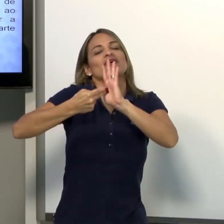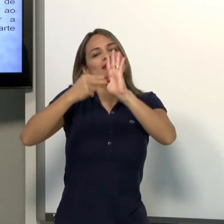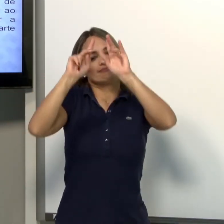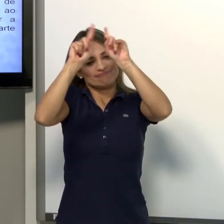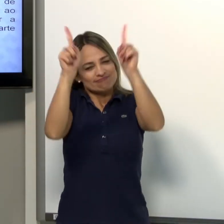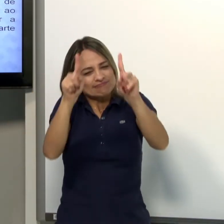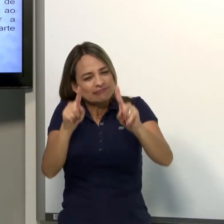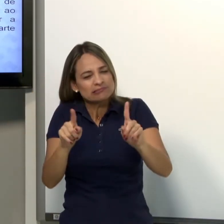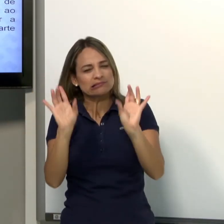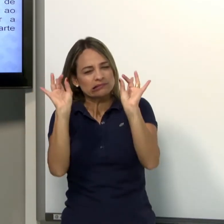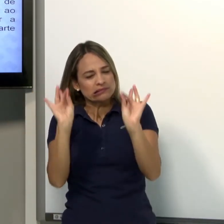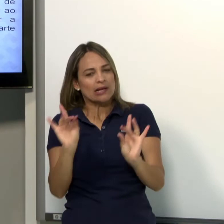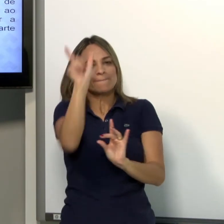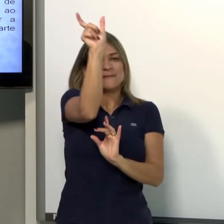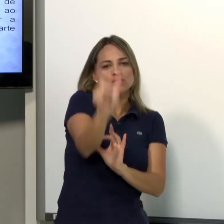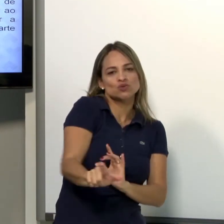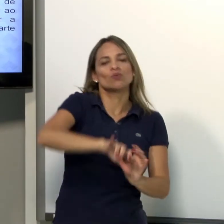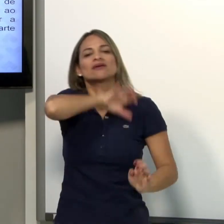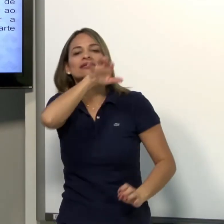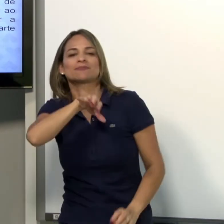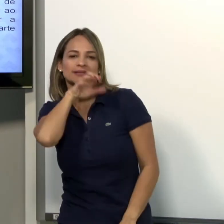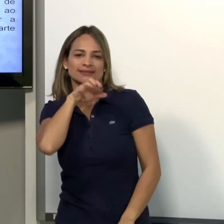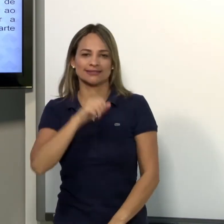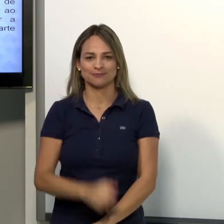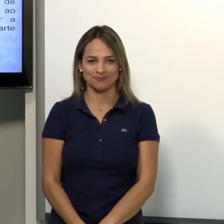significado a essas pessoas e animais.